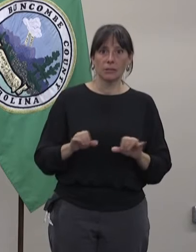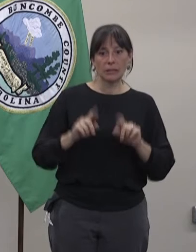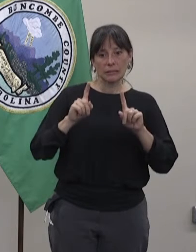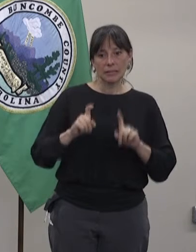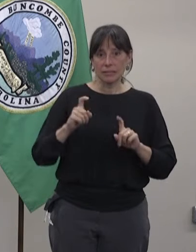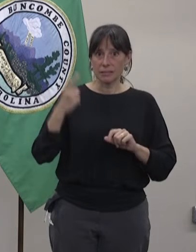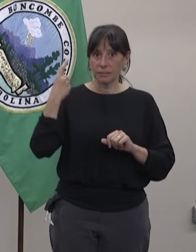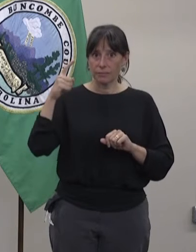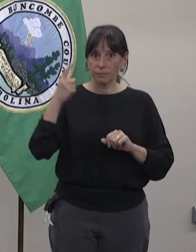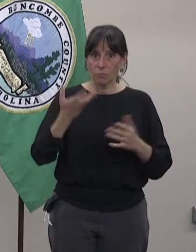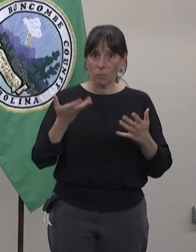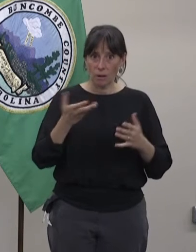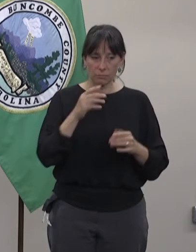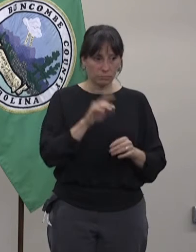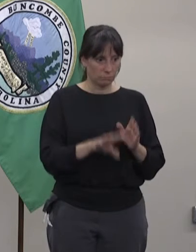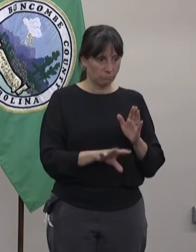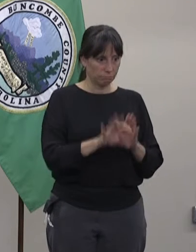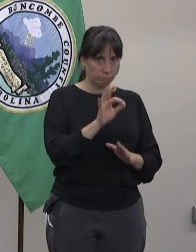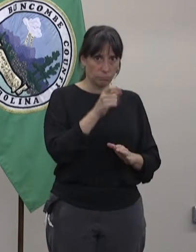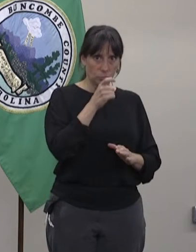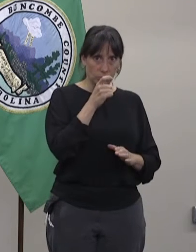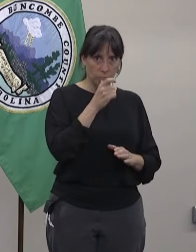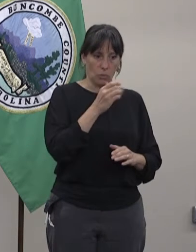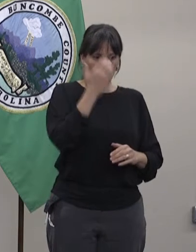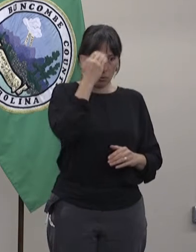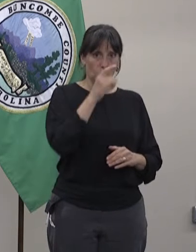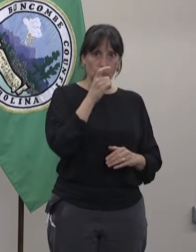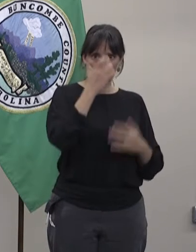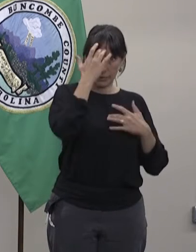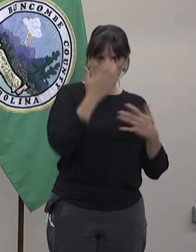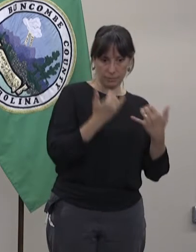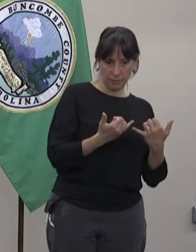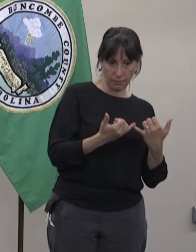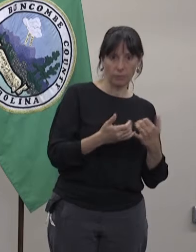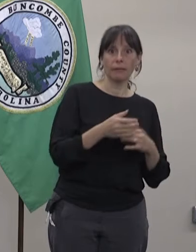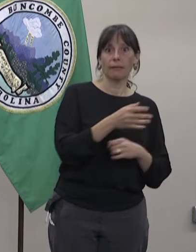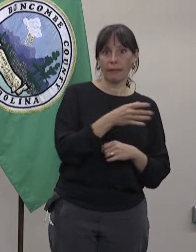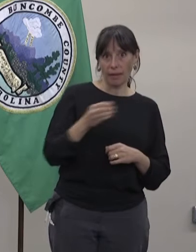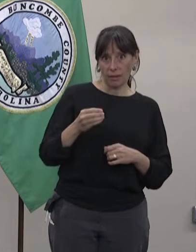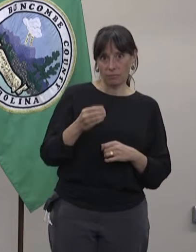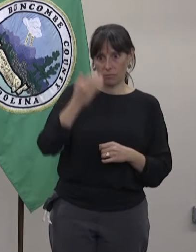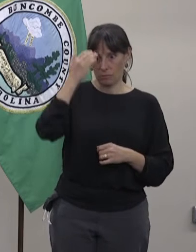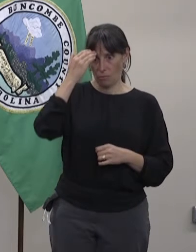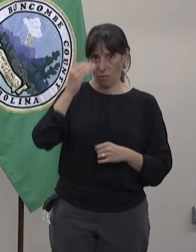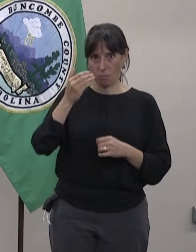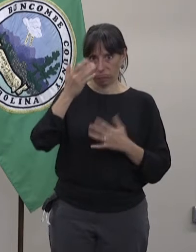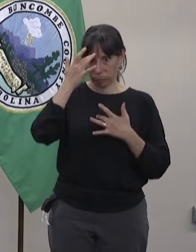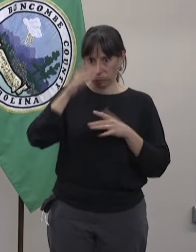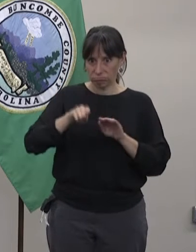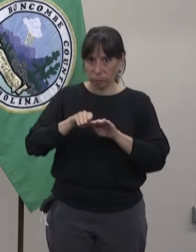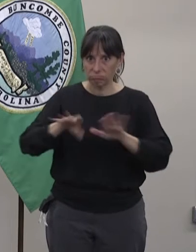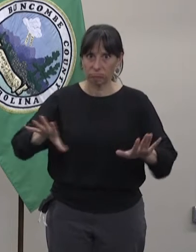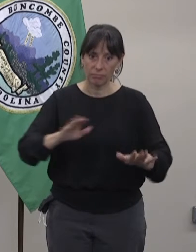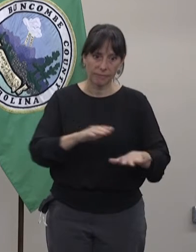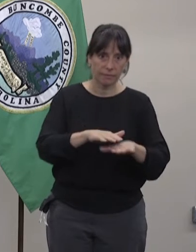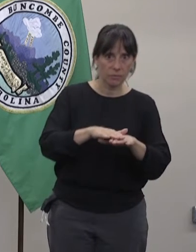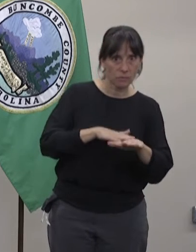Ya me han escuchado decirlo antes, pero estos esfuerzos nos ayudan a entender